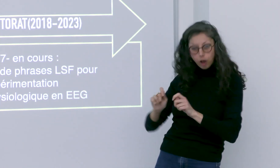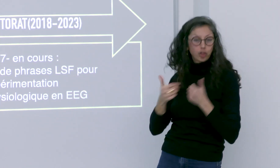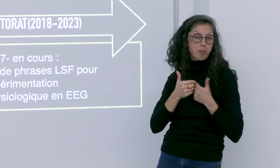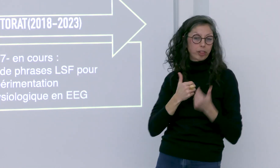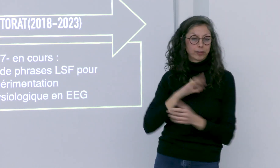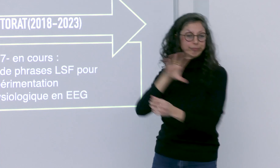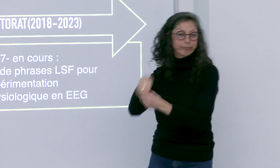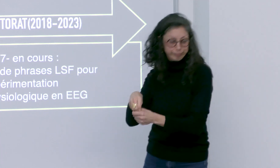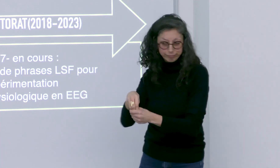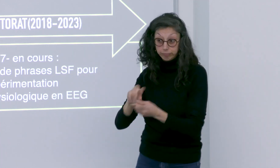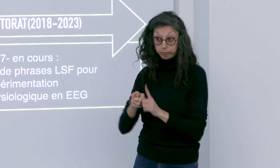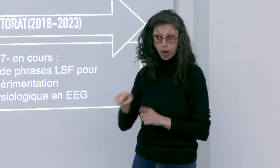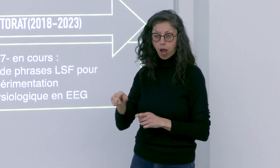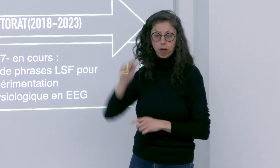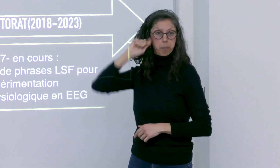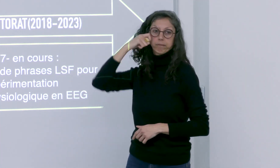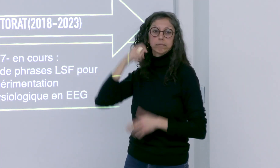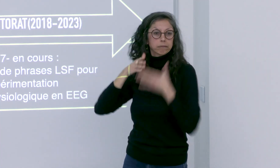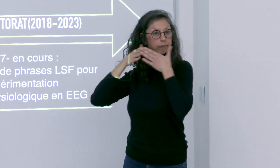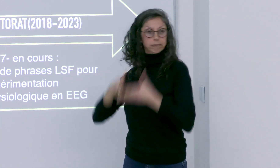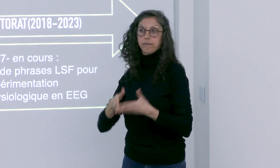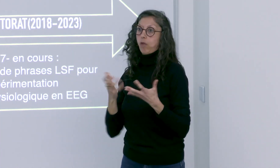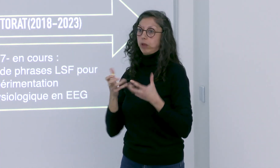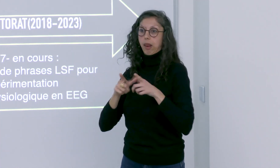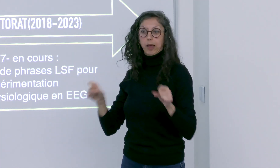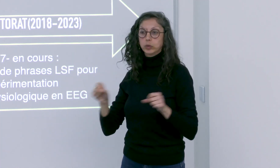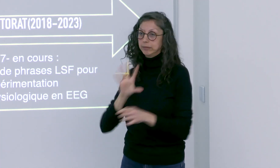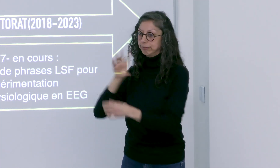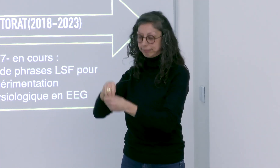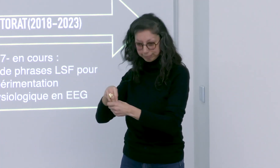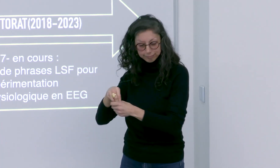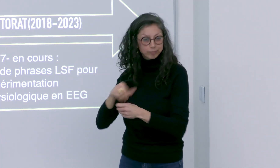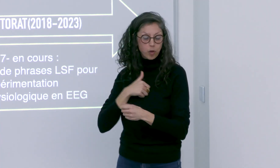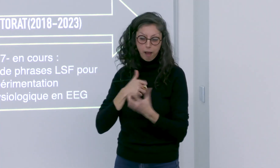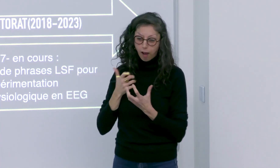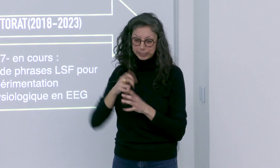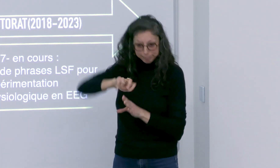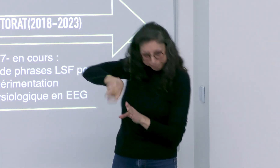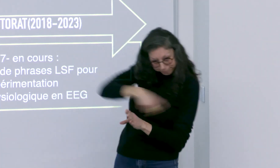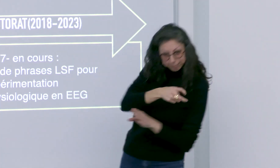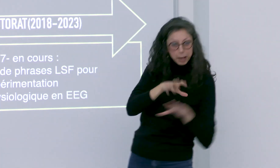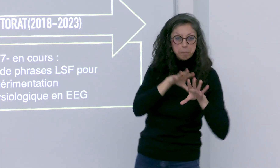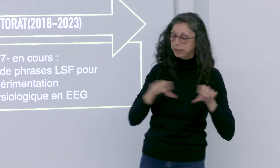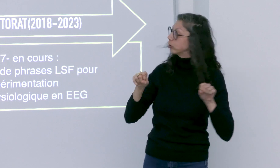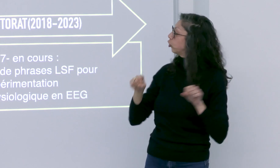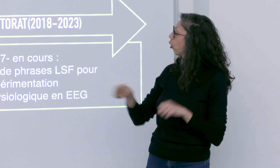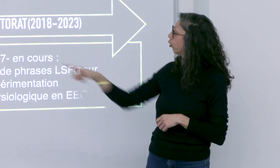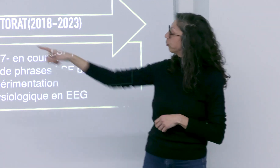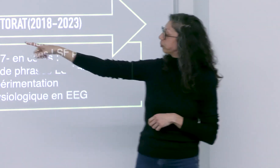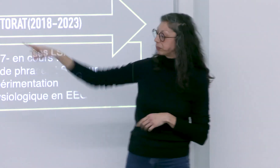enfants, autour d'évaluations linguistiques et cognitives. Et ça a été vraiment le déclic. Ça m'a permis de plonger vraiment dans la